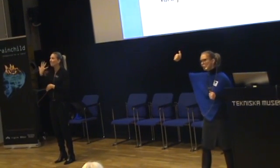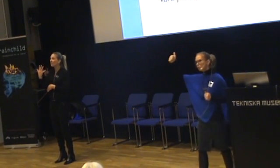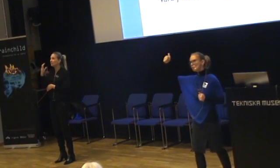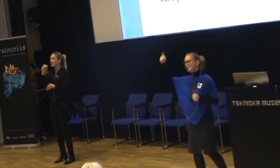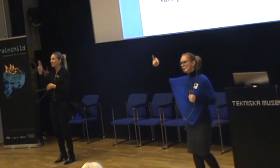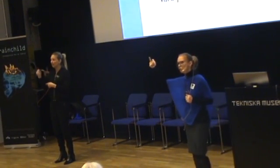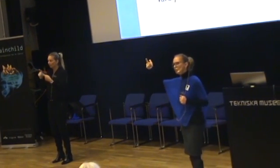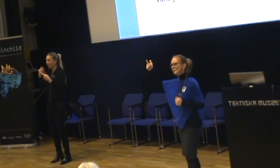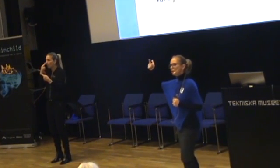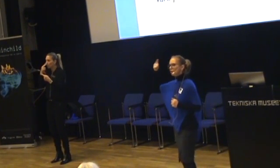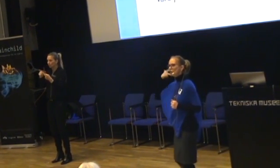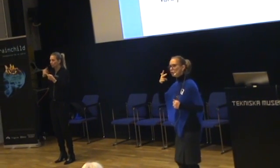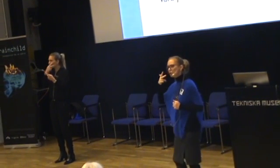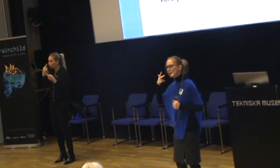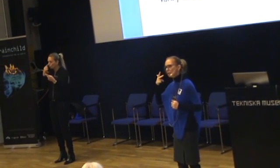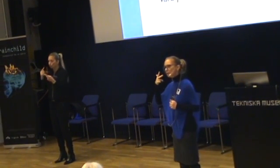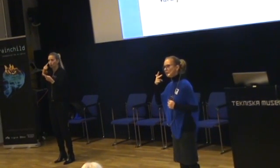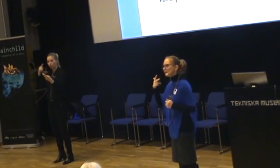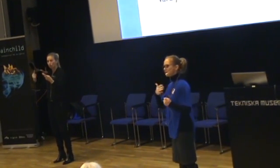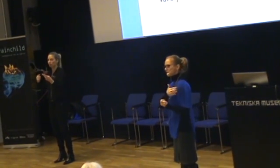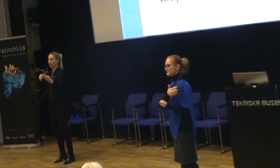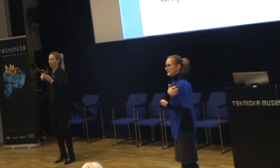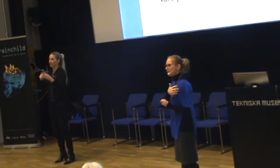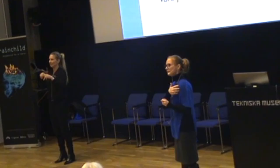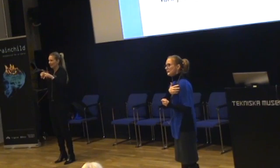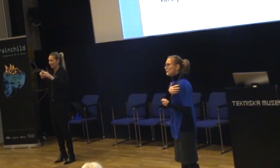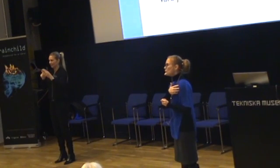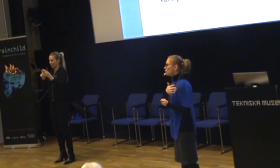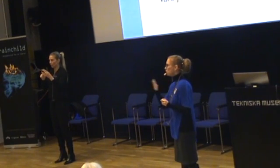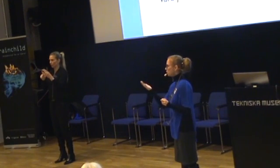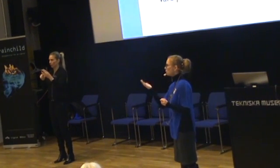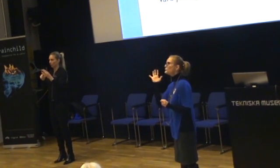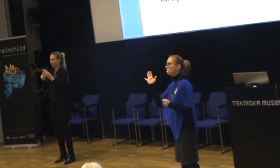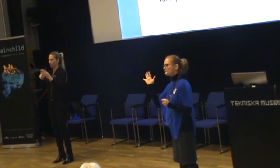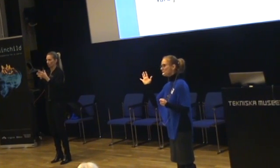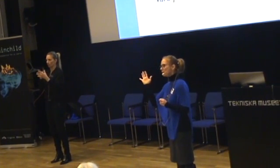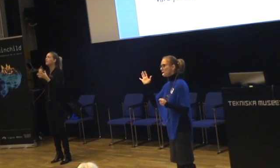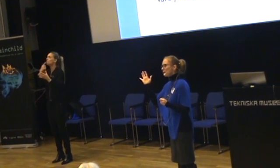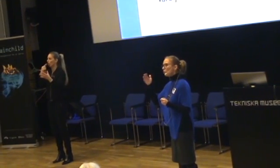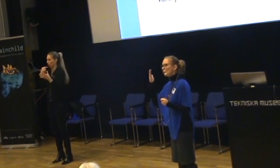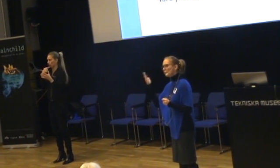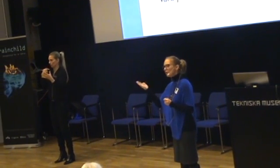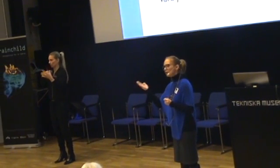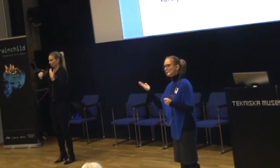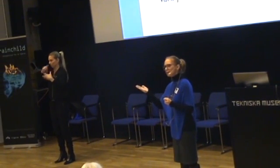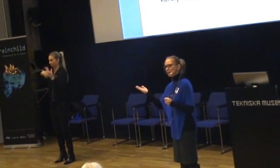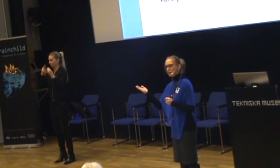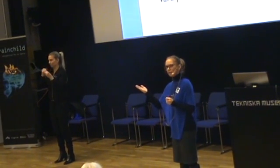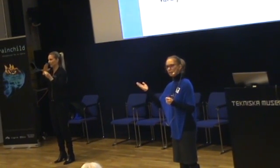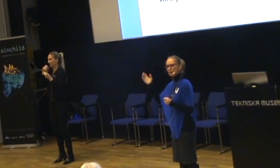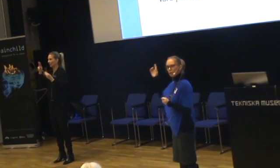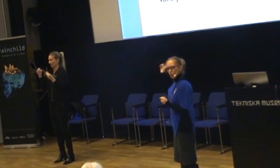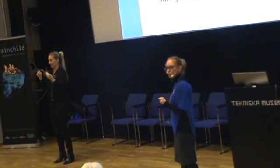Det gäller lukt. Det gäller syn. Det gäller hörsel. Det gäller känsel. Och vad hoppade jag över nu smak. Och de här fem